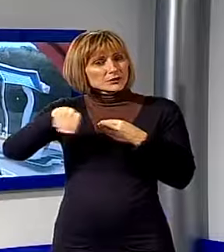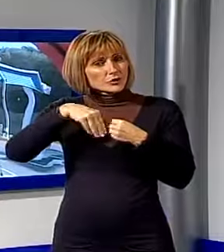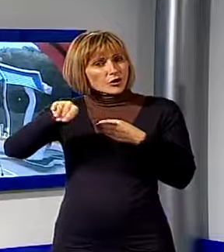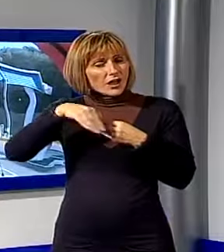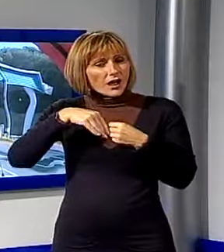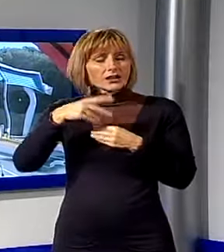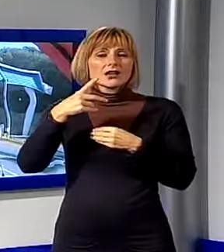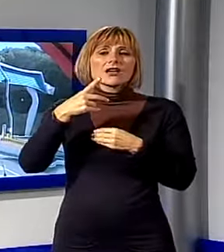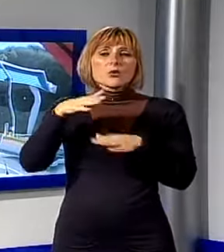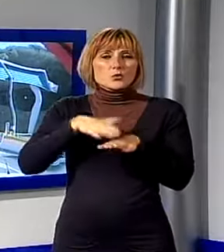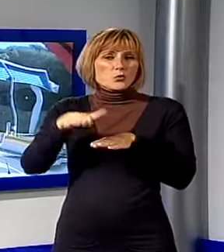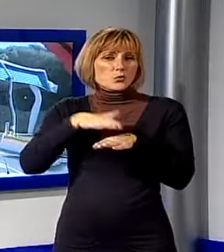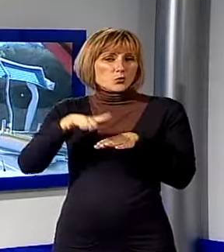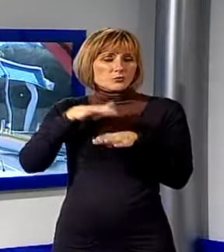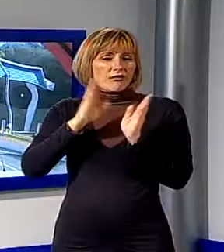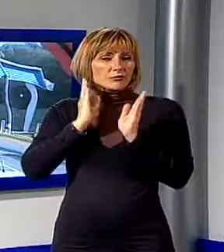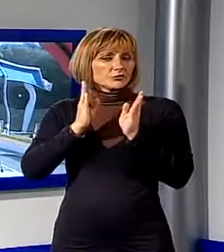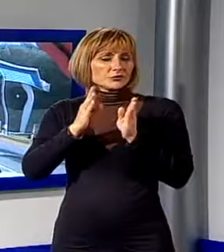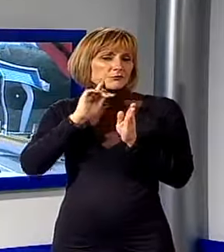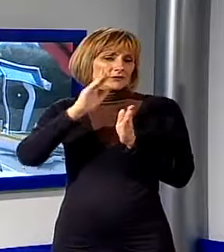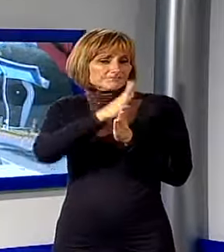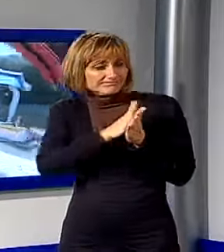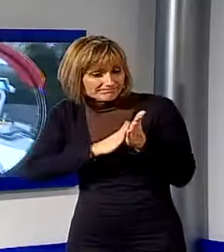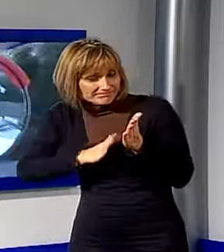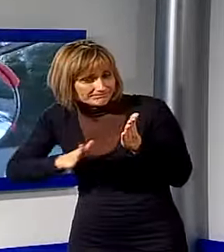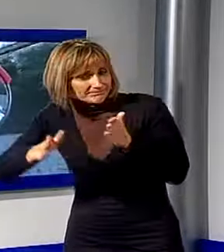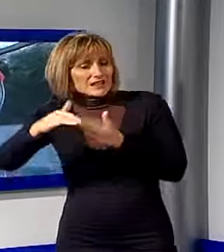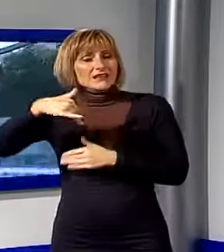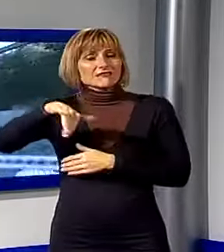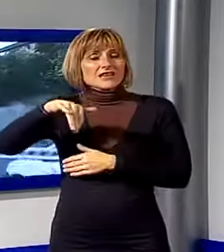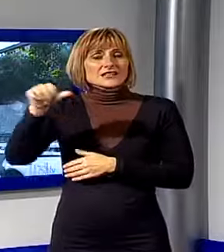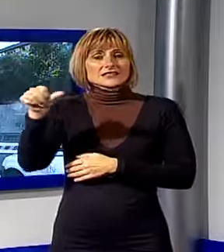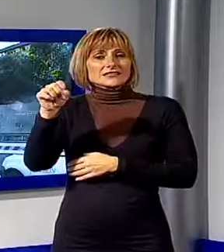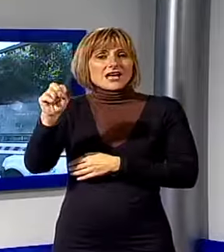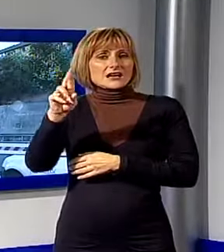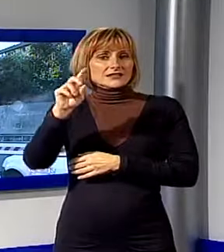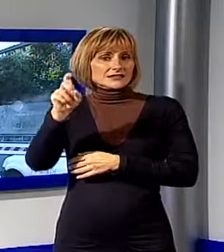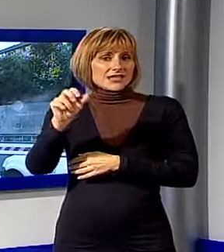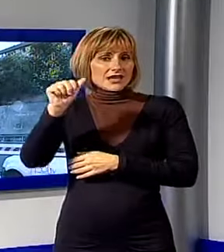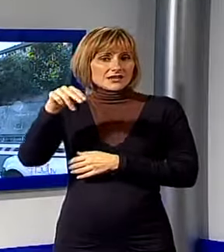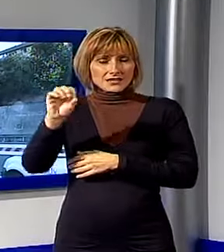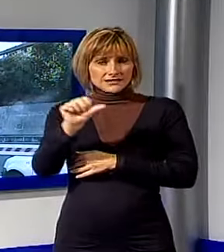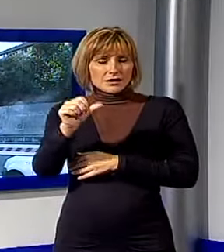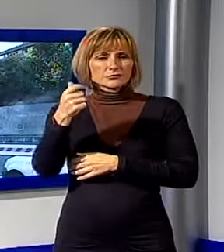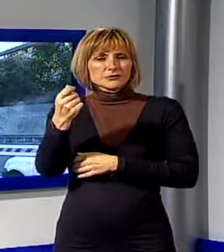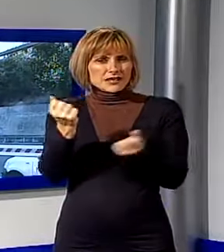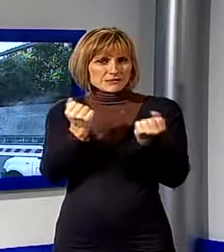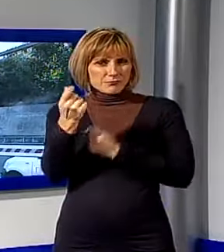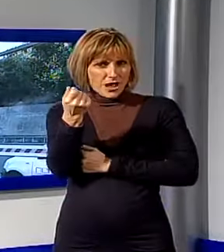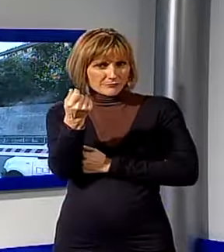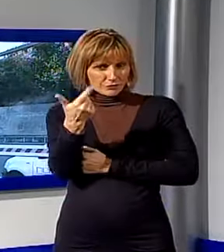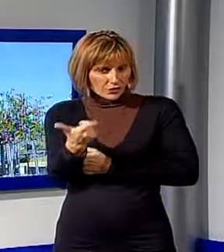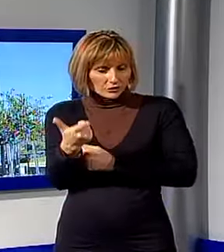utilizzando l'autostrada probabilmente sceglieranno l'alternativa della via Sarzanese per risparmiare sul pedaggio creando pesanti